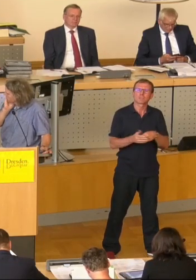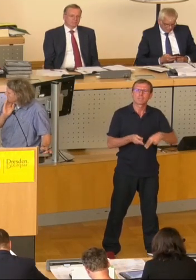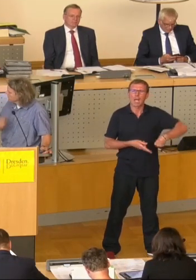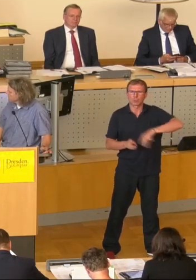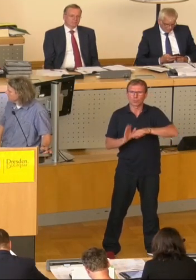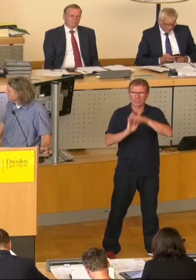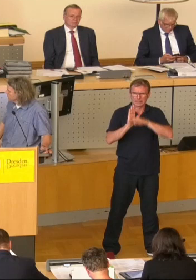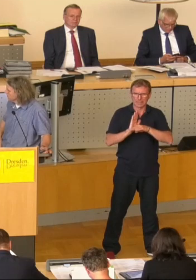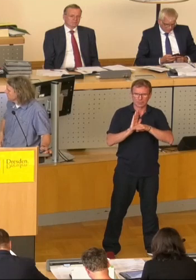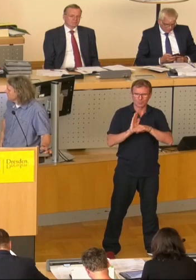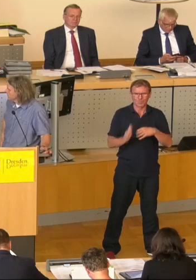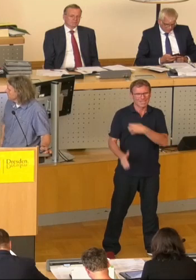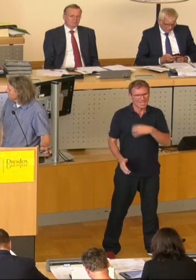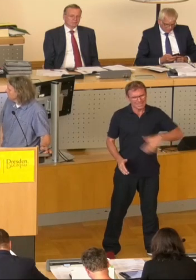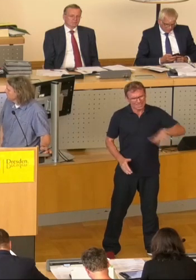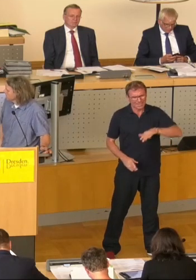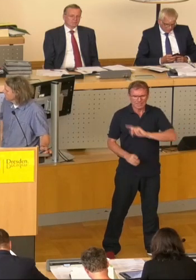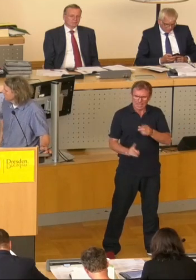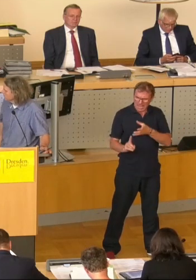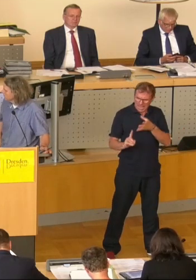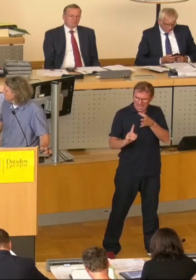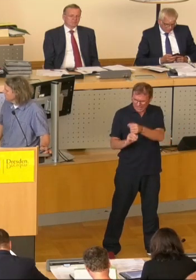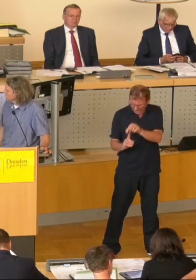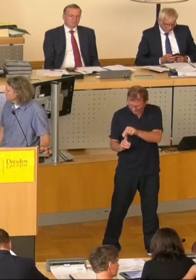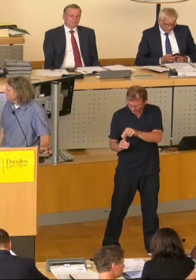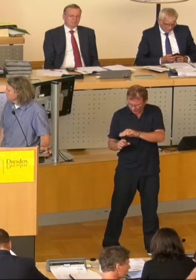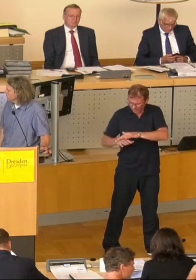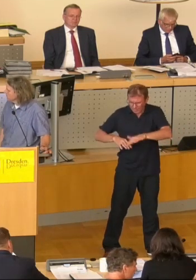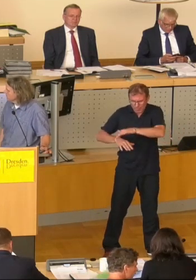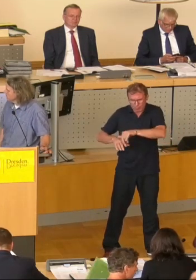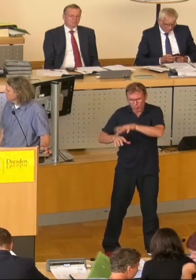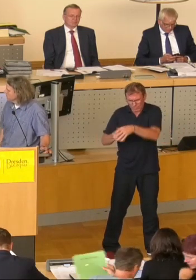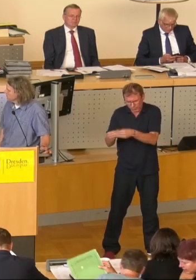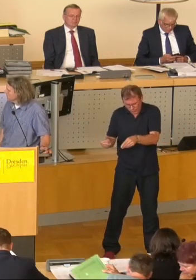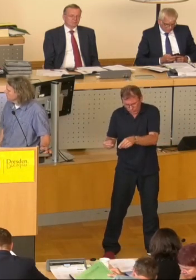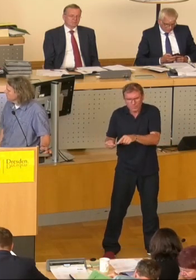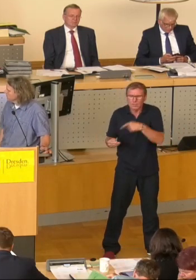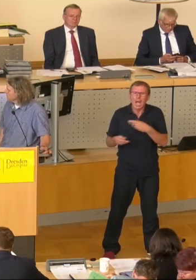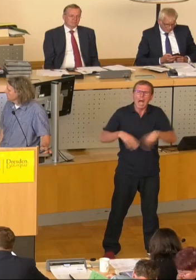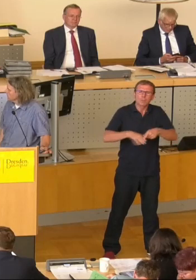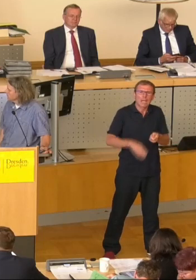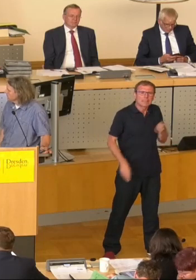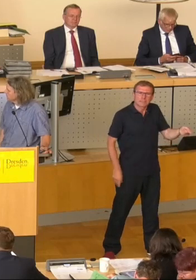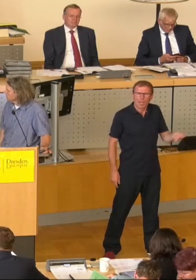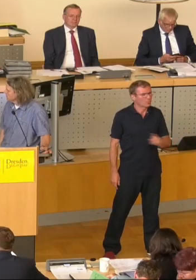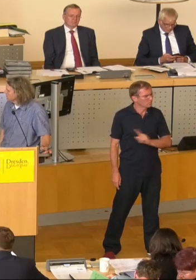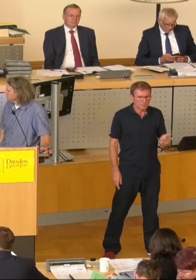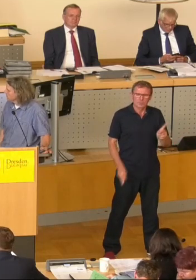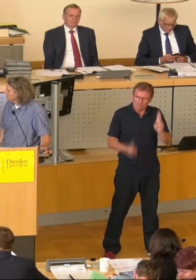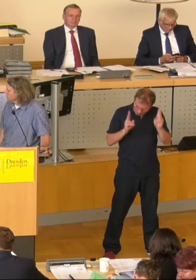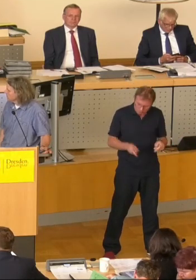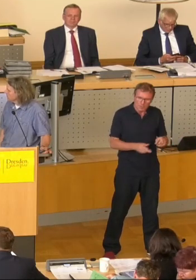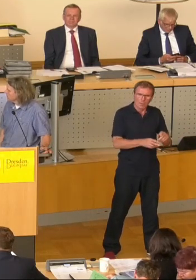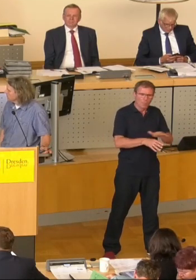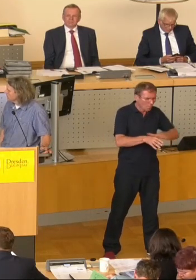In Dresden werden sämtliche Eingriffe durch Realmaßnahmen kompensiert, nicht durch Ausgleichszahlung auf einen anonymen Fonds, wie es